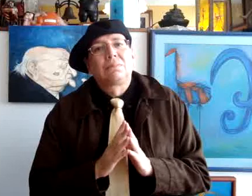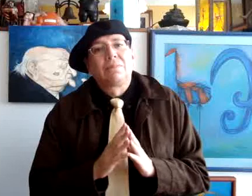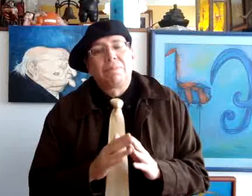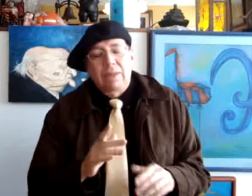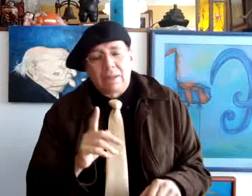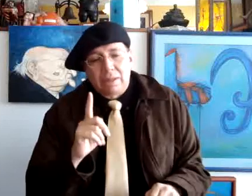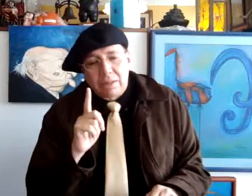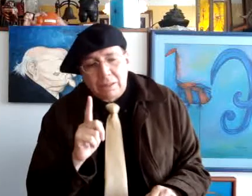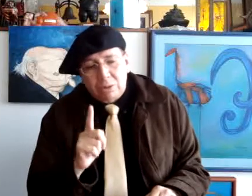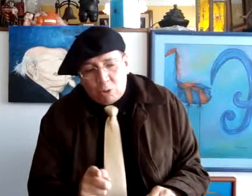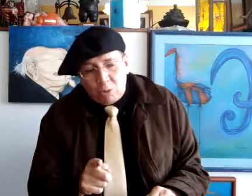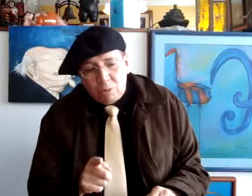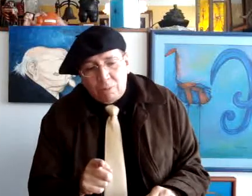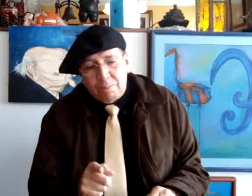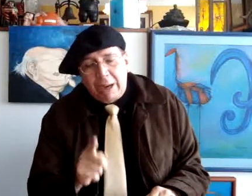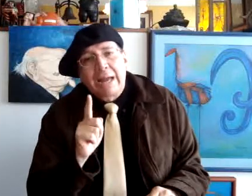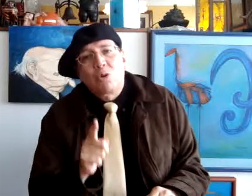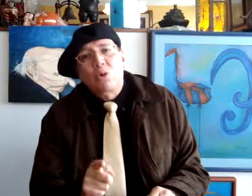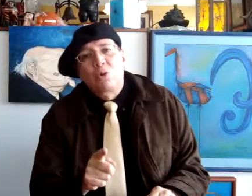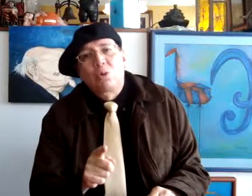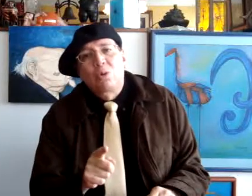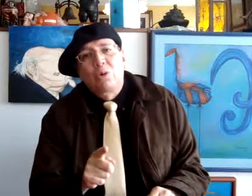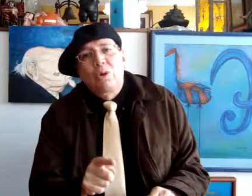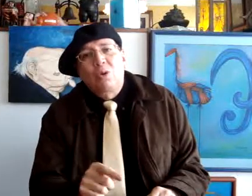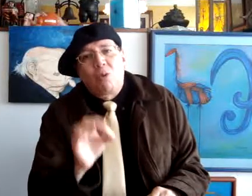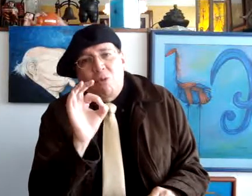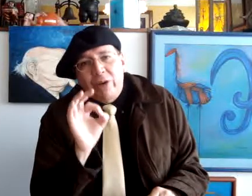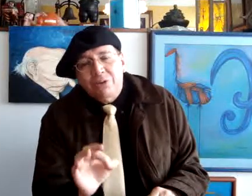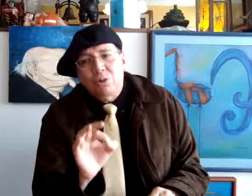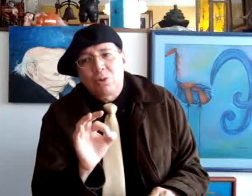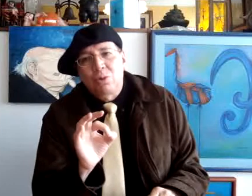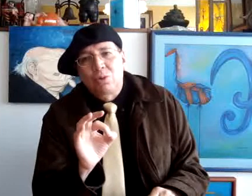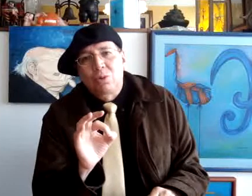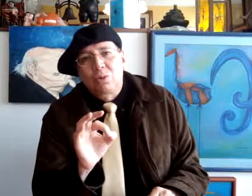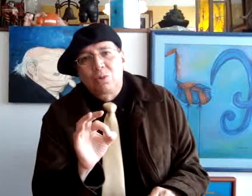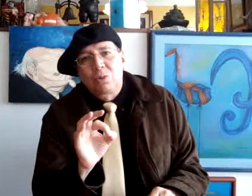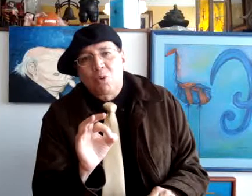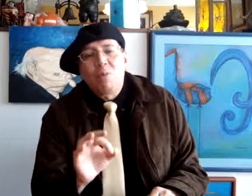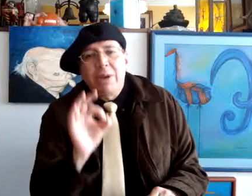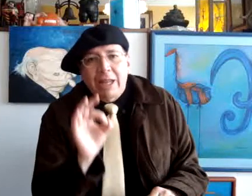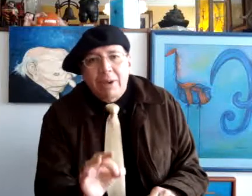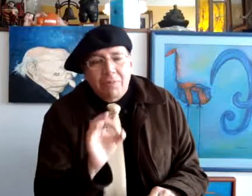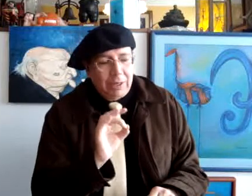Yo, pecador, confieso humildemente